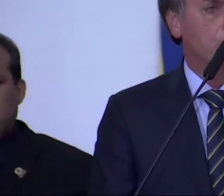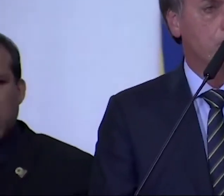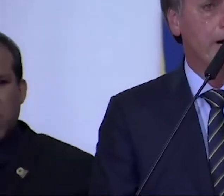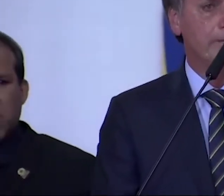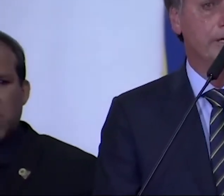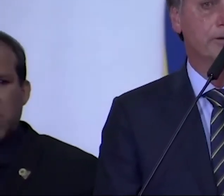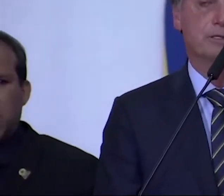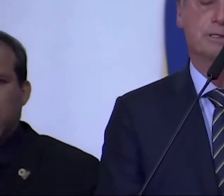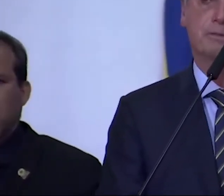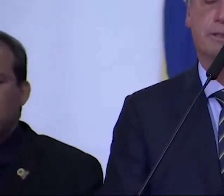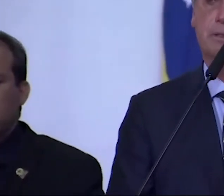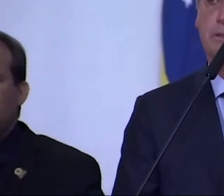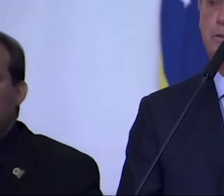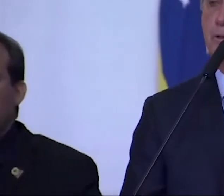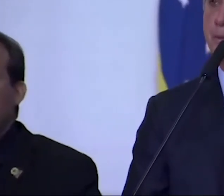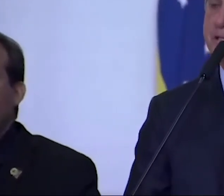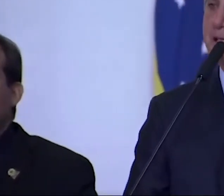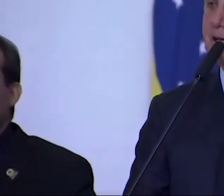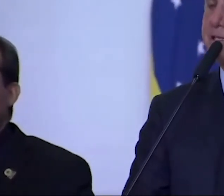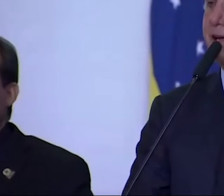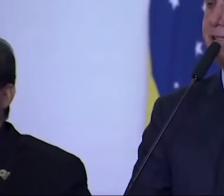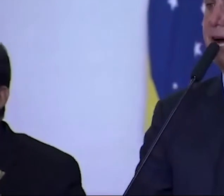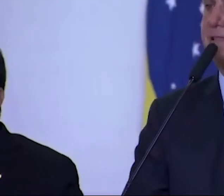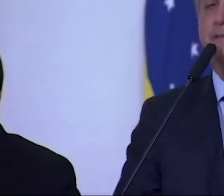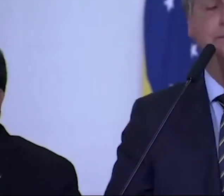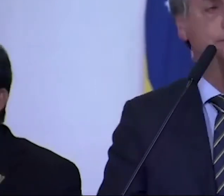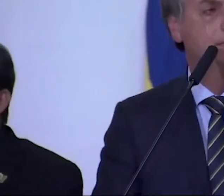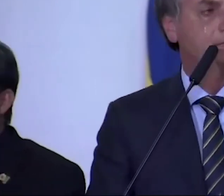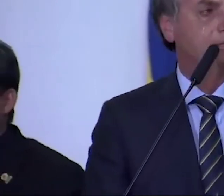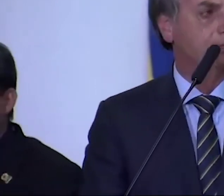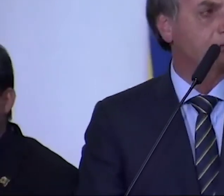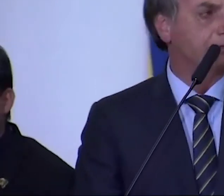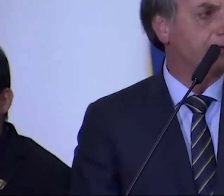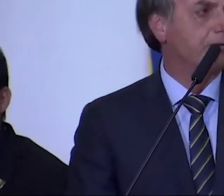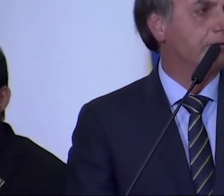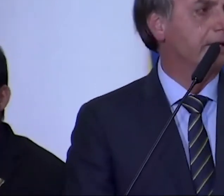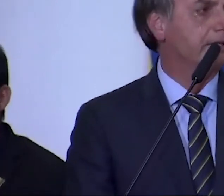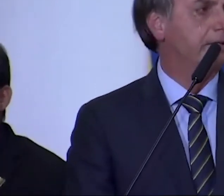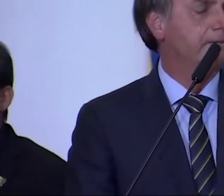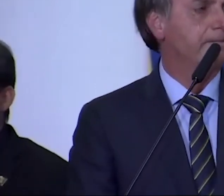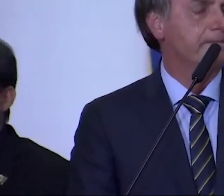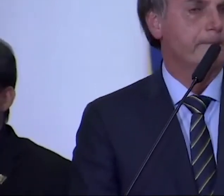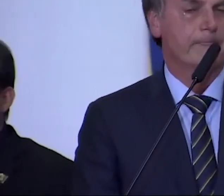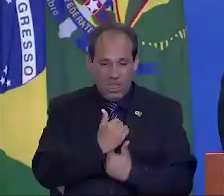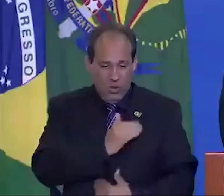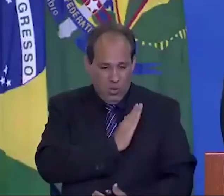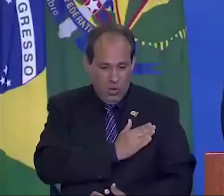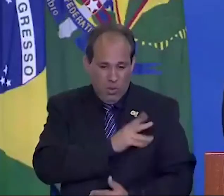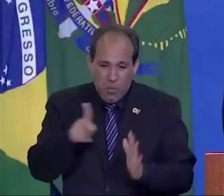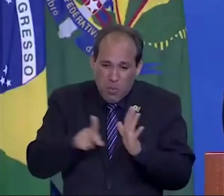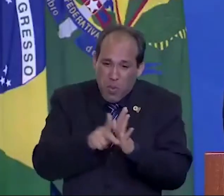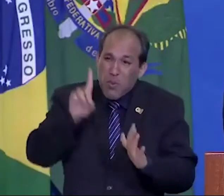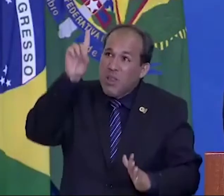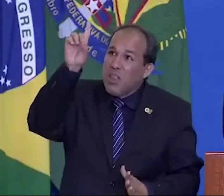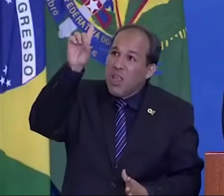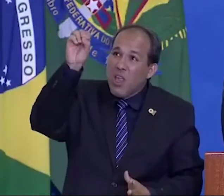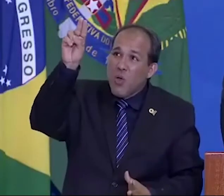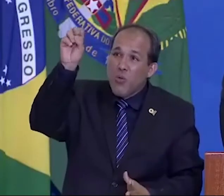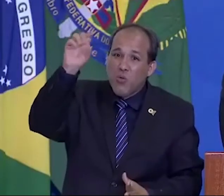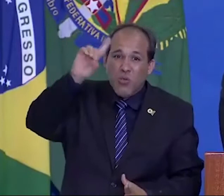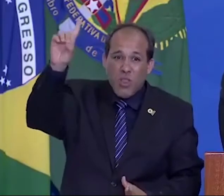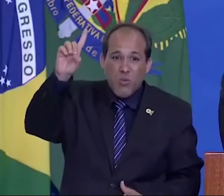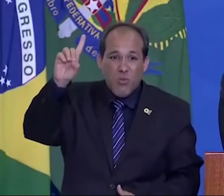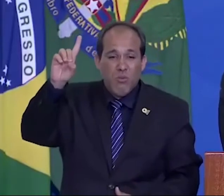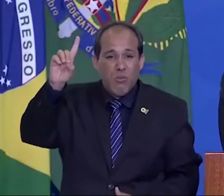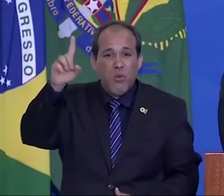Com amigos, com brasileiros de verdade e com Deus no coração, nós